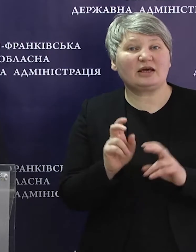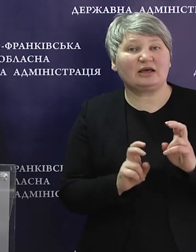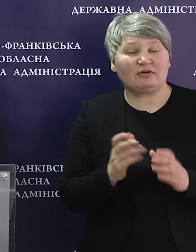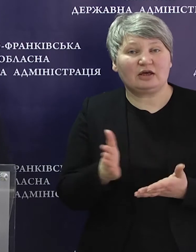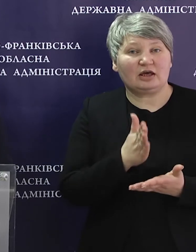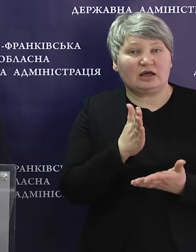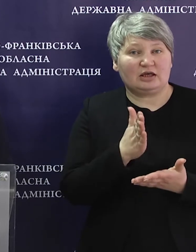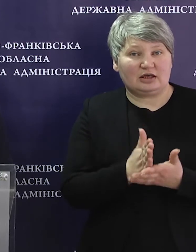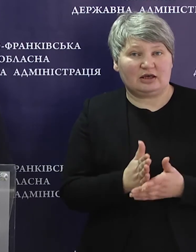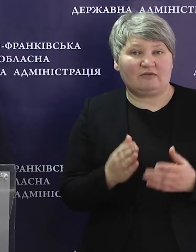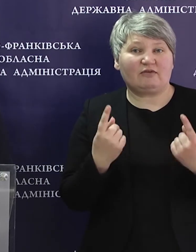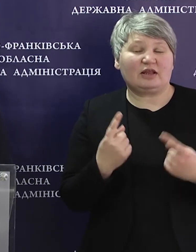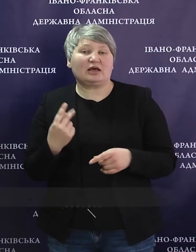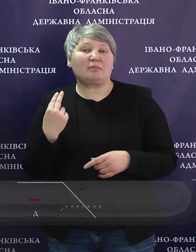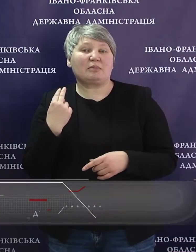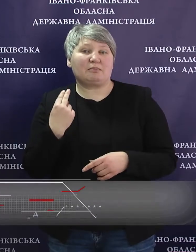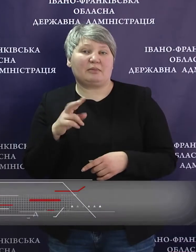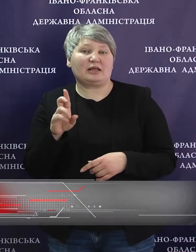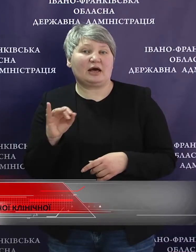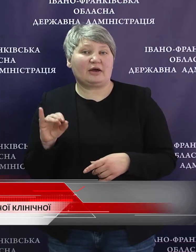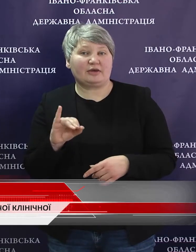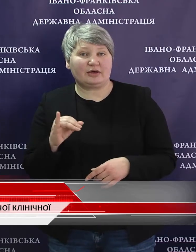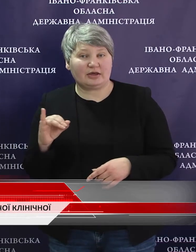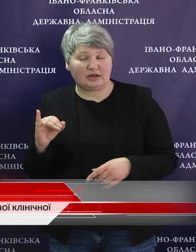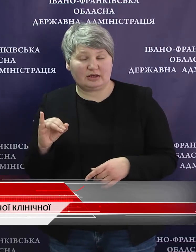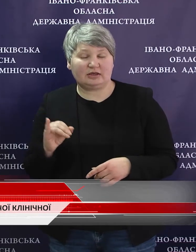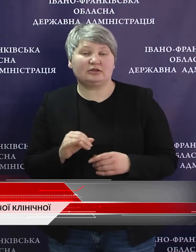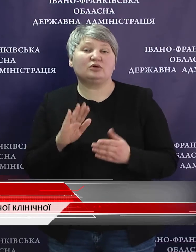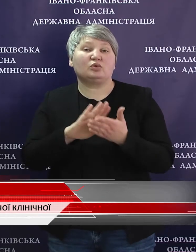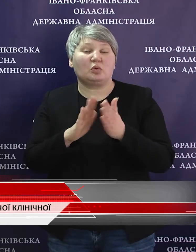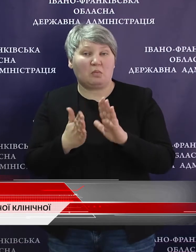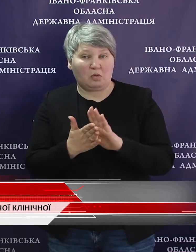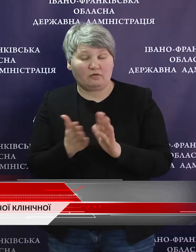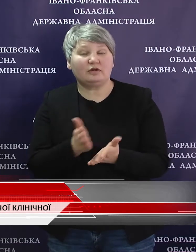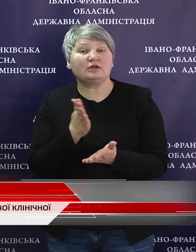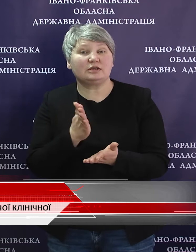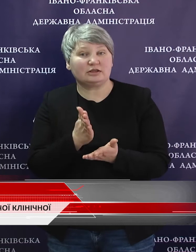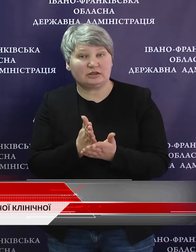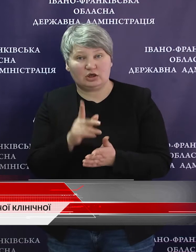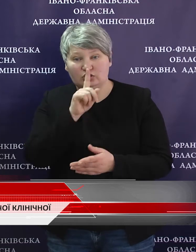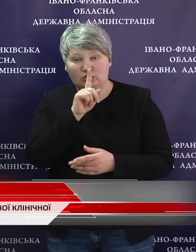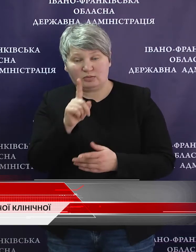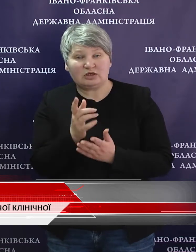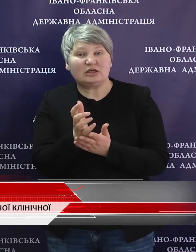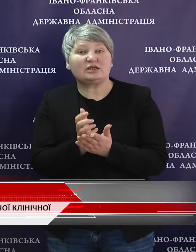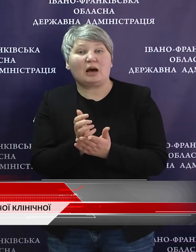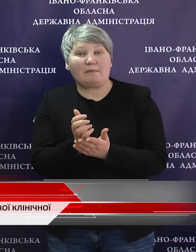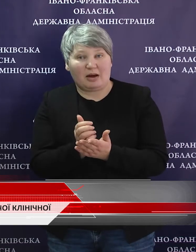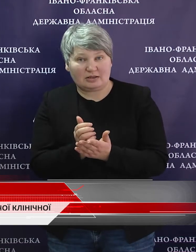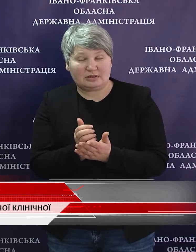за допомогою до Великобританії. Досягнута попередня домовлення, що місячний запас нам